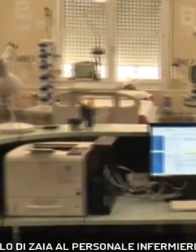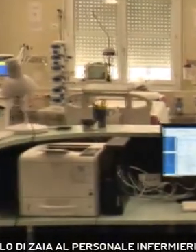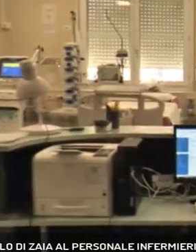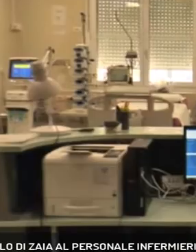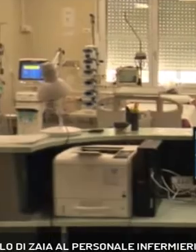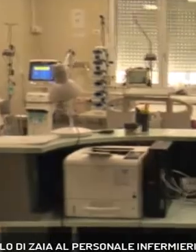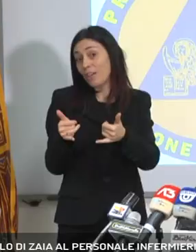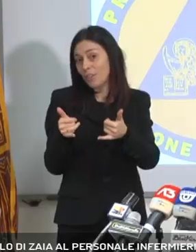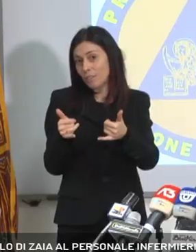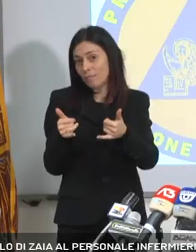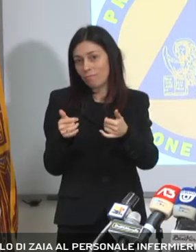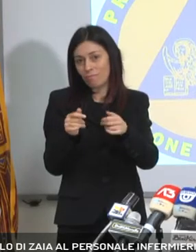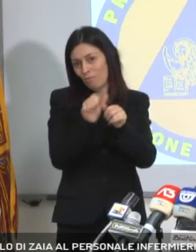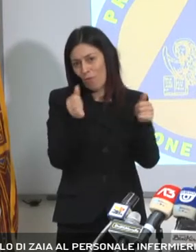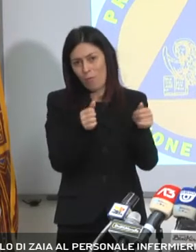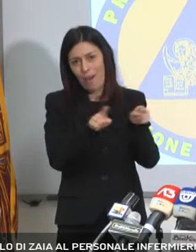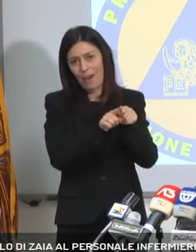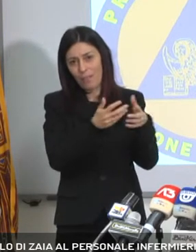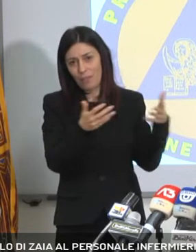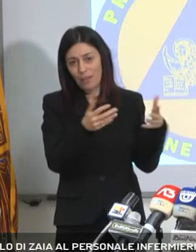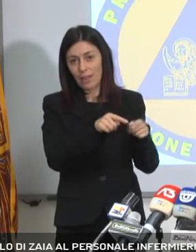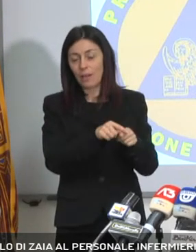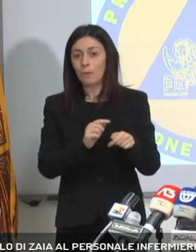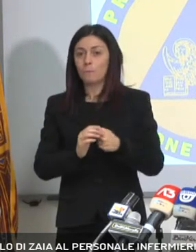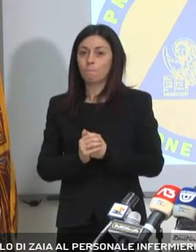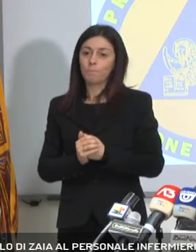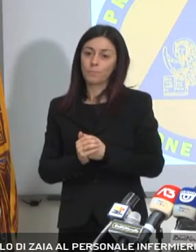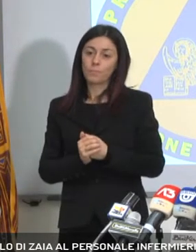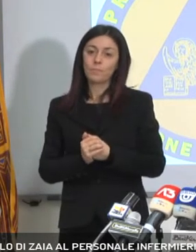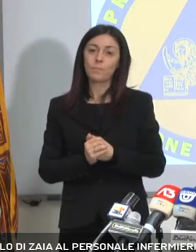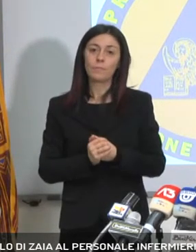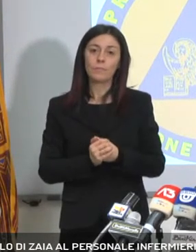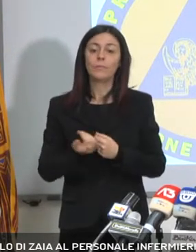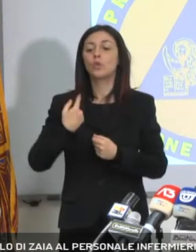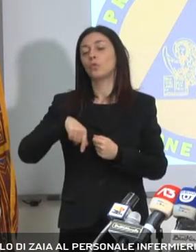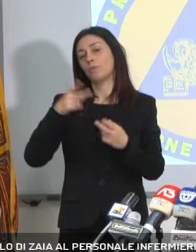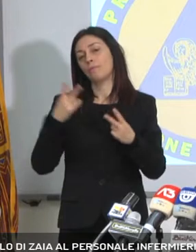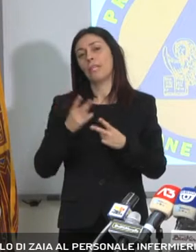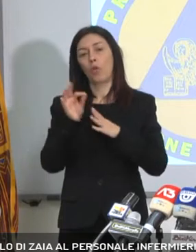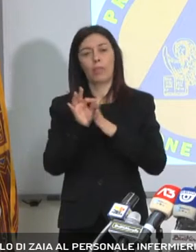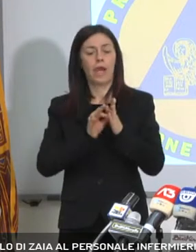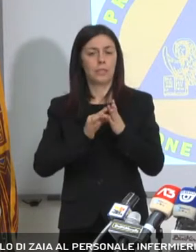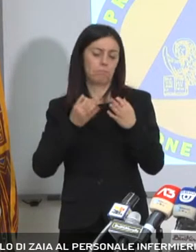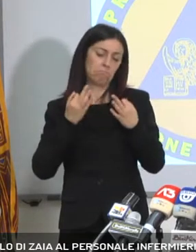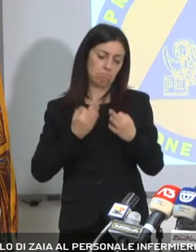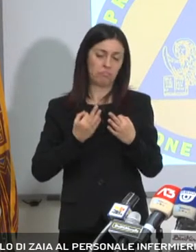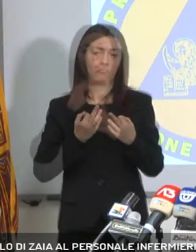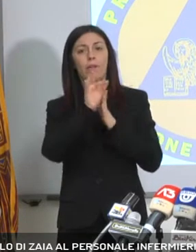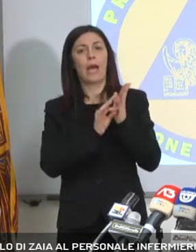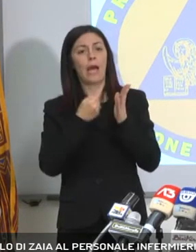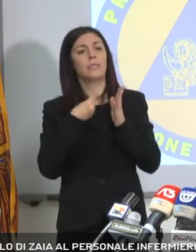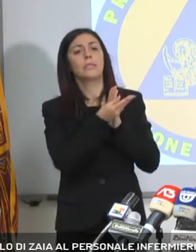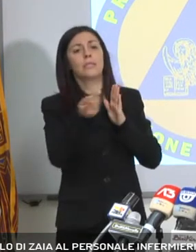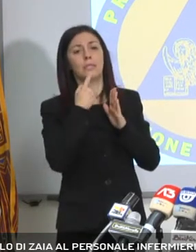123. Noi abbiamo dati assolutamente solidi, sia con l'R e con T,